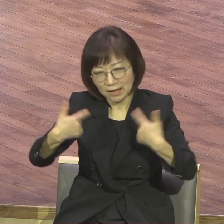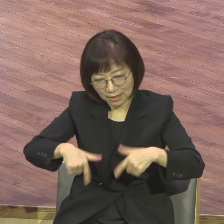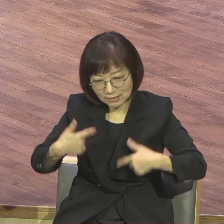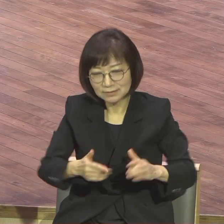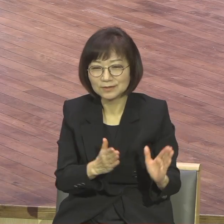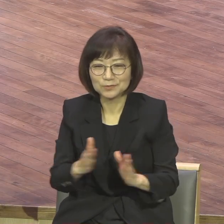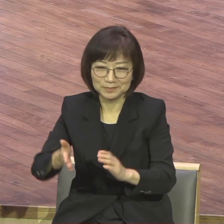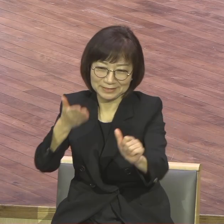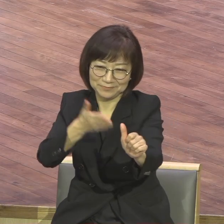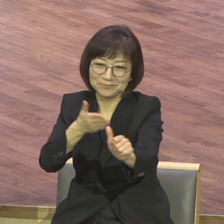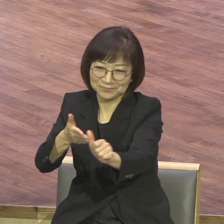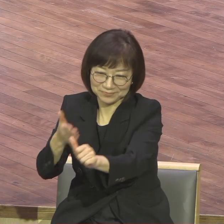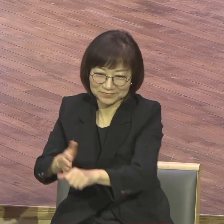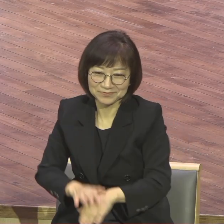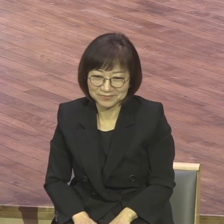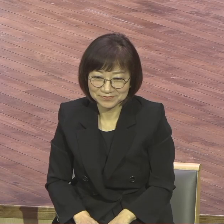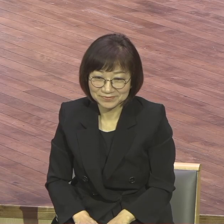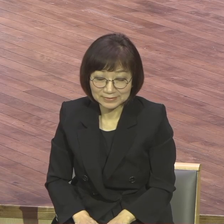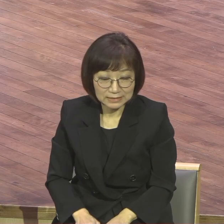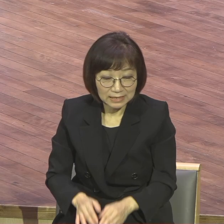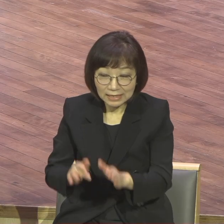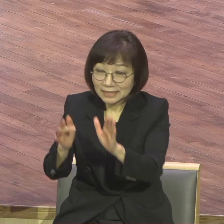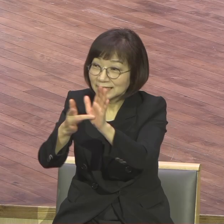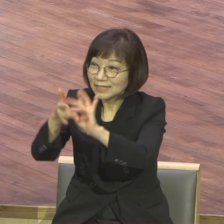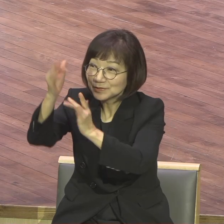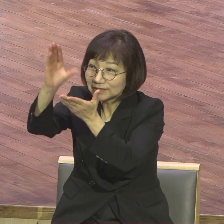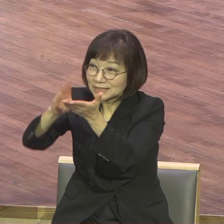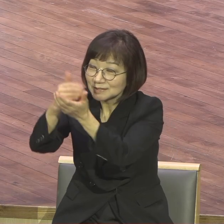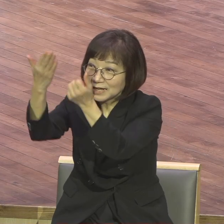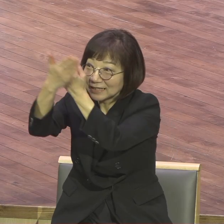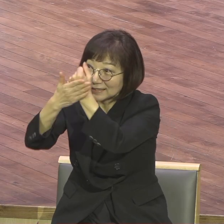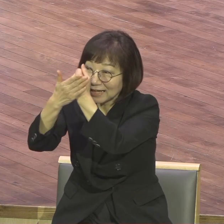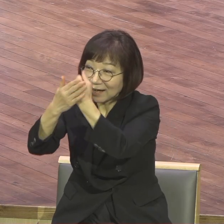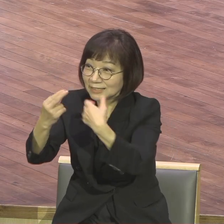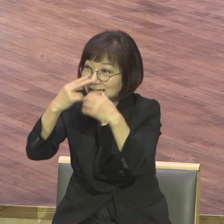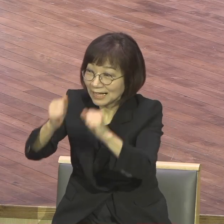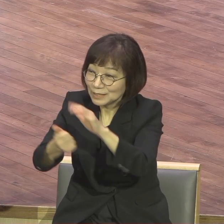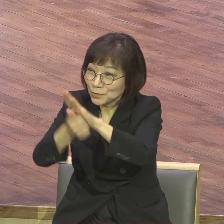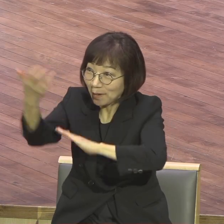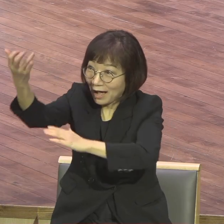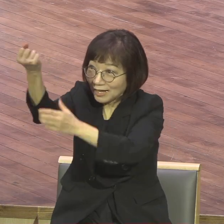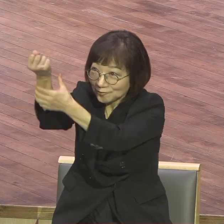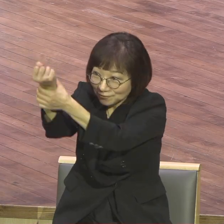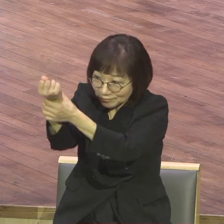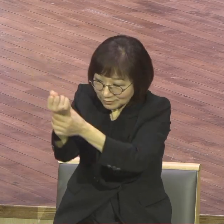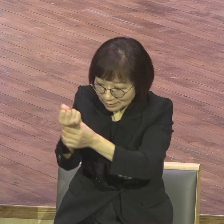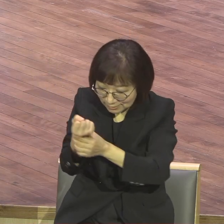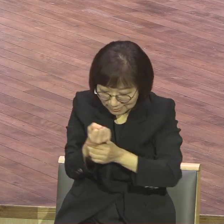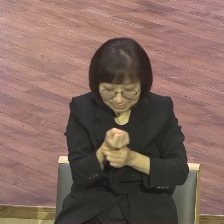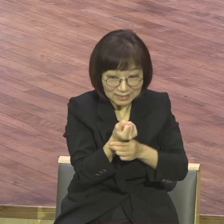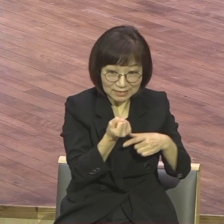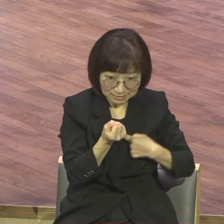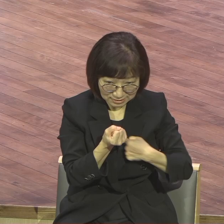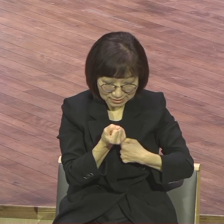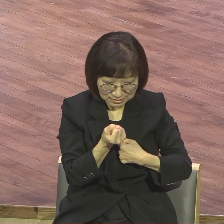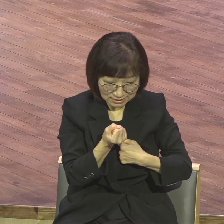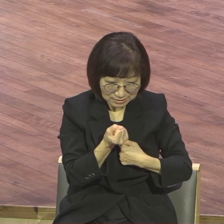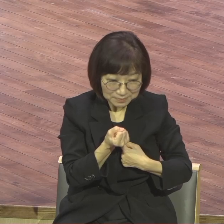그들 통해 주어진 부활의 산소망을 누리고 살면 자연스럽게 삶의 현장에서 산소망의